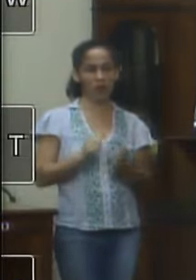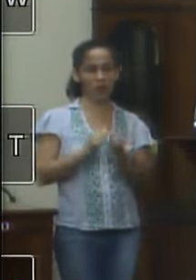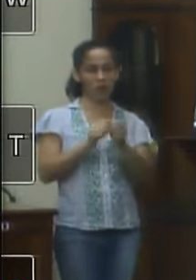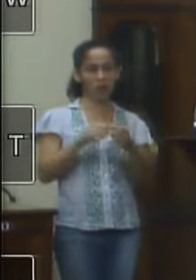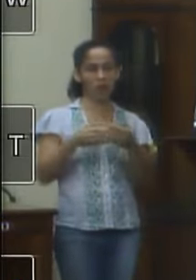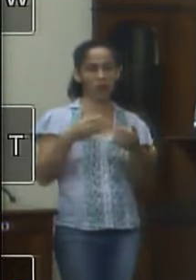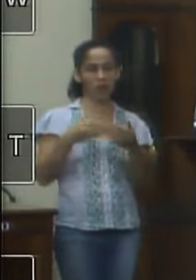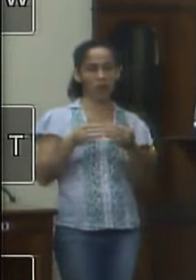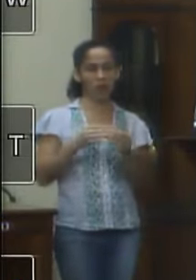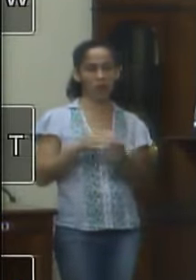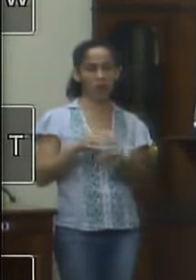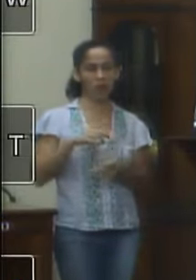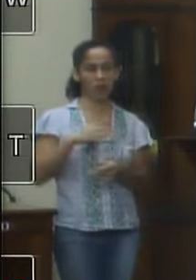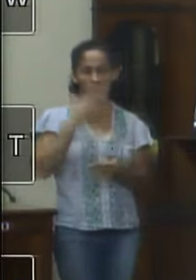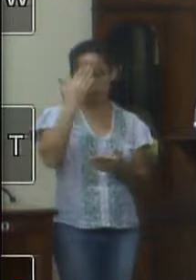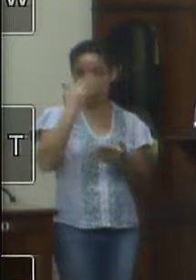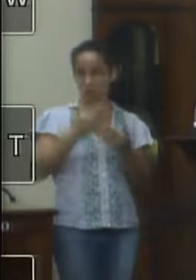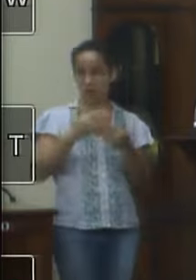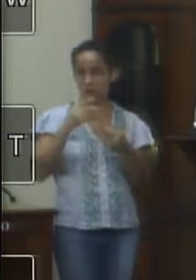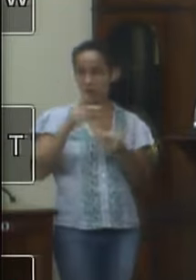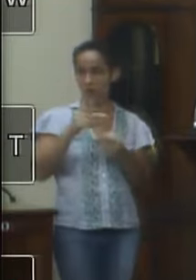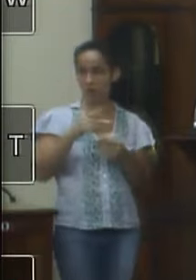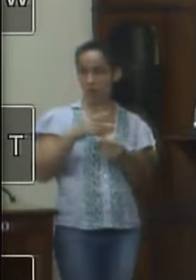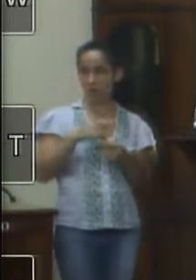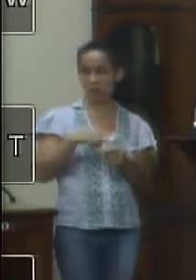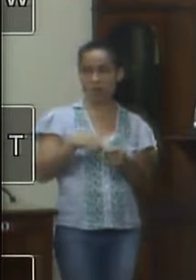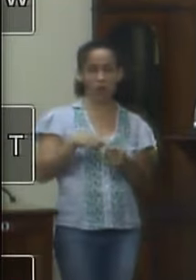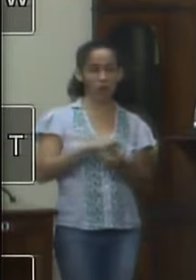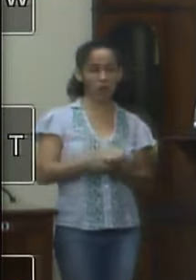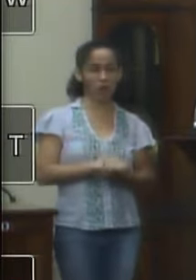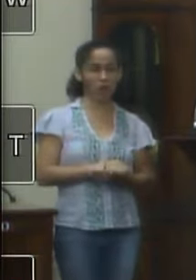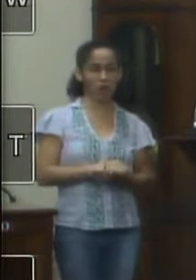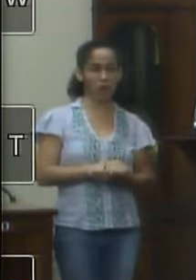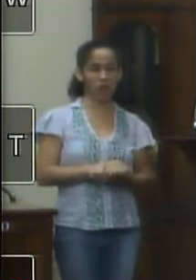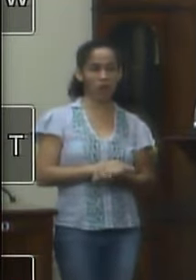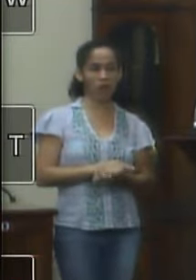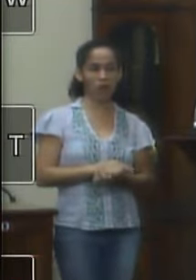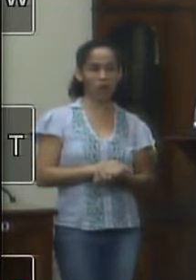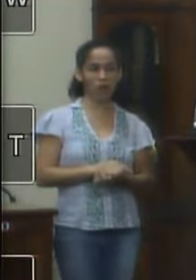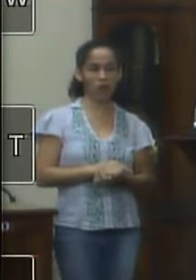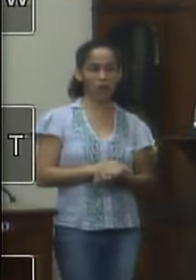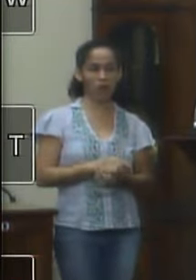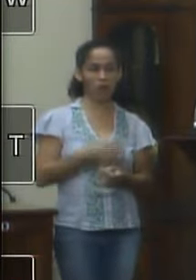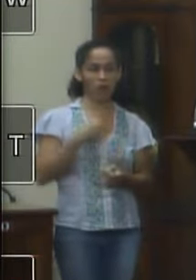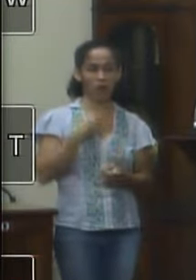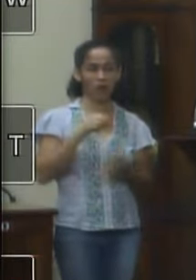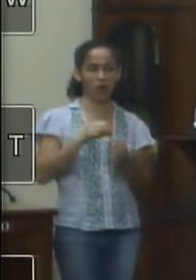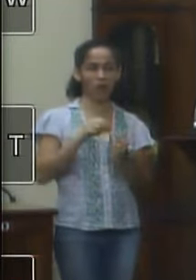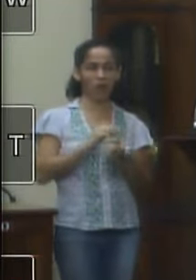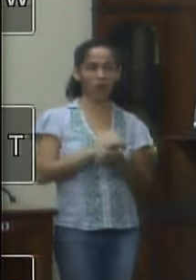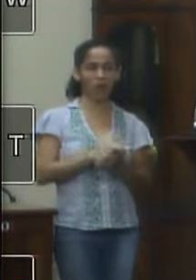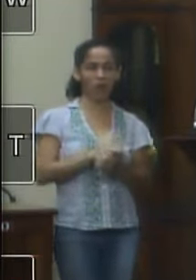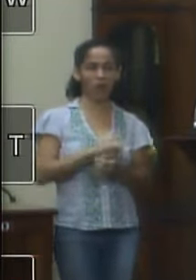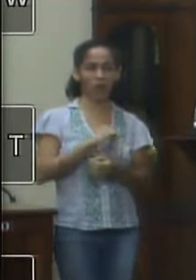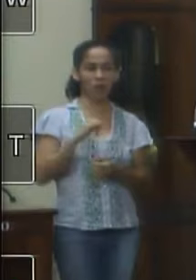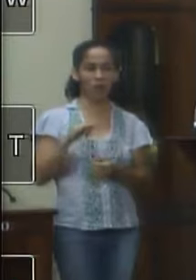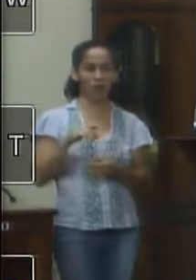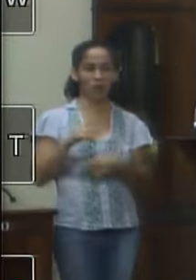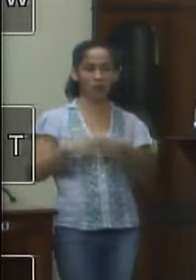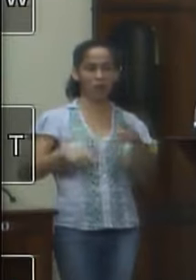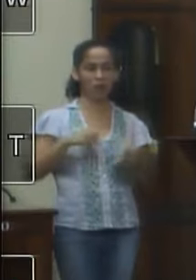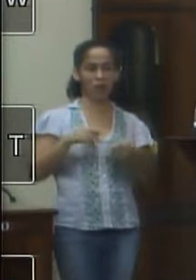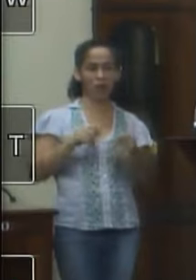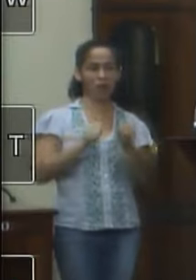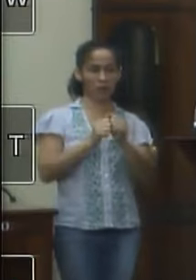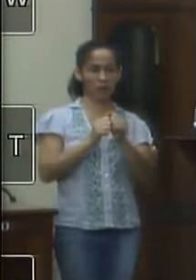-vindo acredito que tem outros que vão querer ir junto porque realmente ela não pode fazer e se eu chamar a população